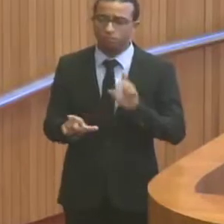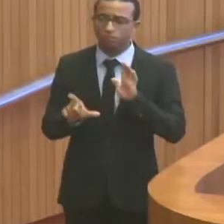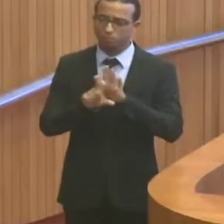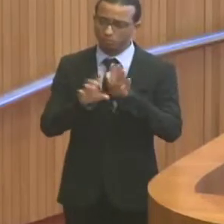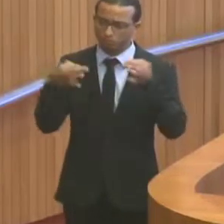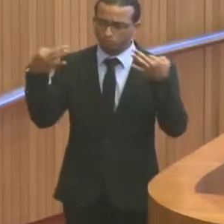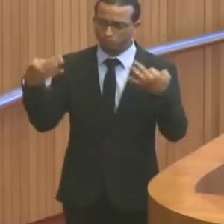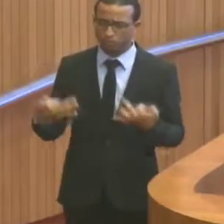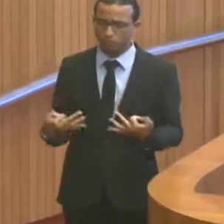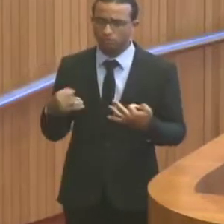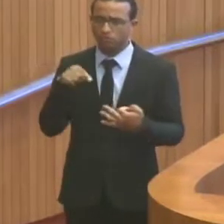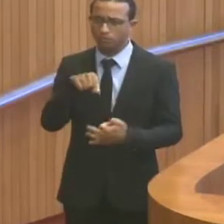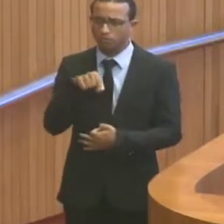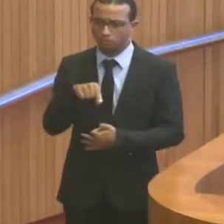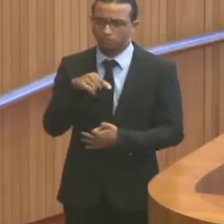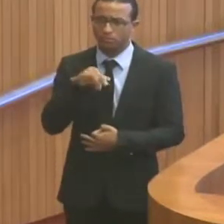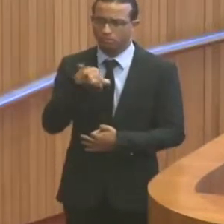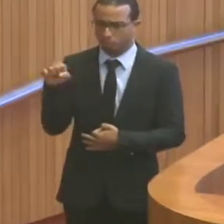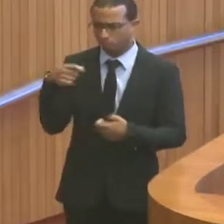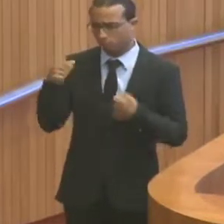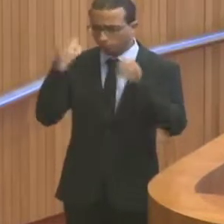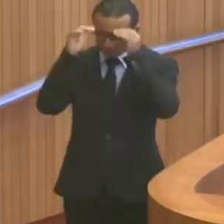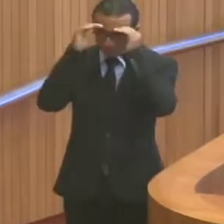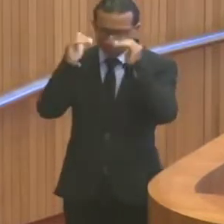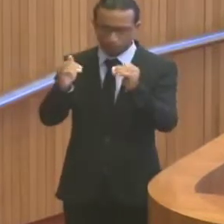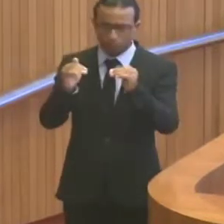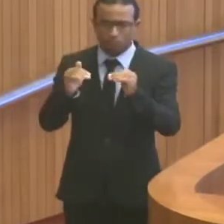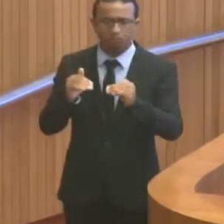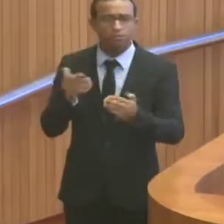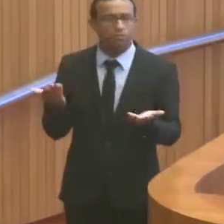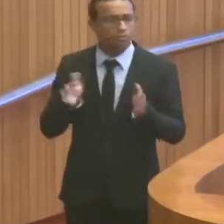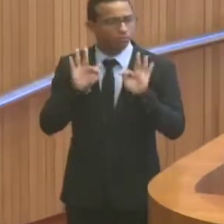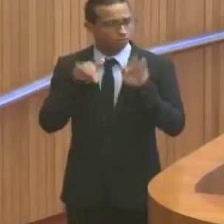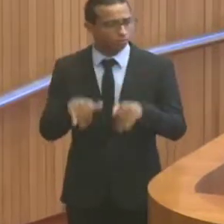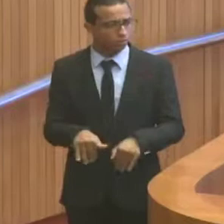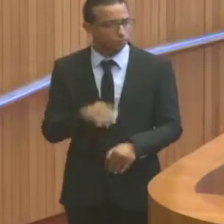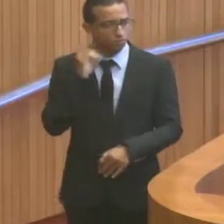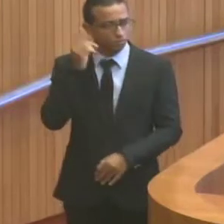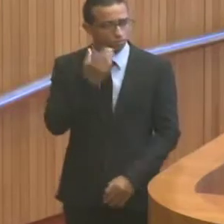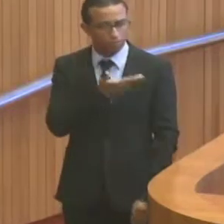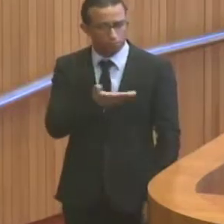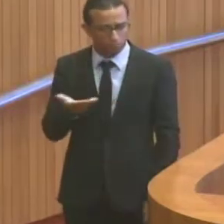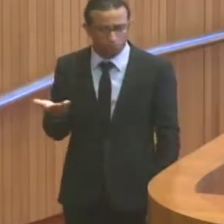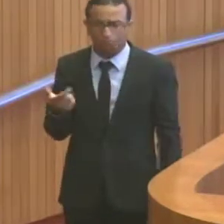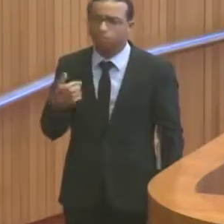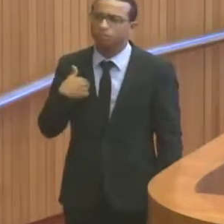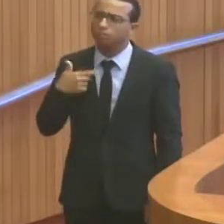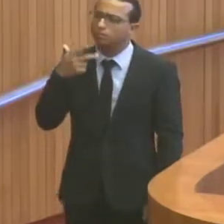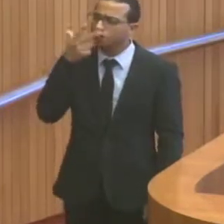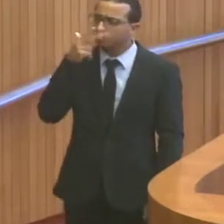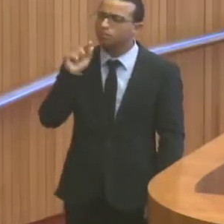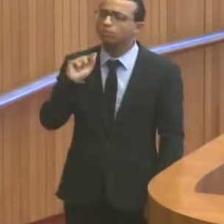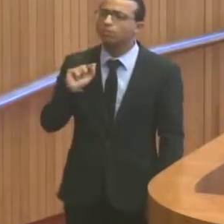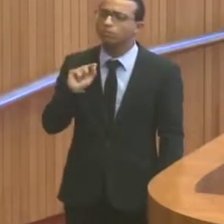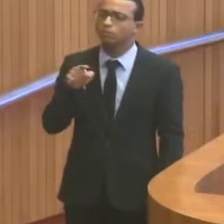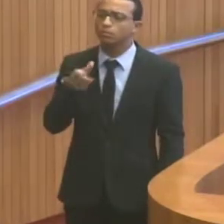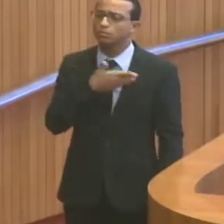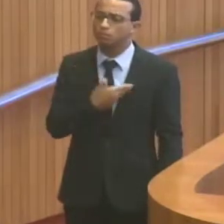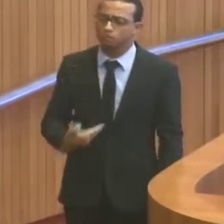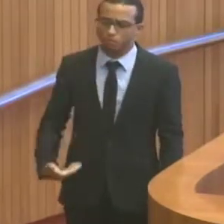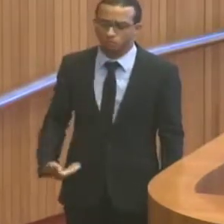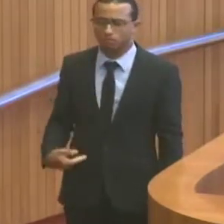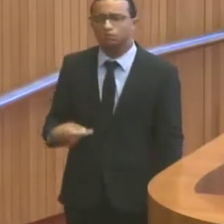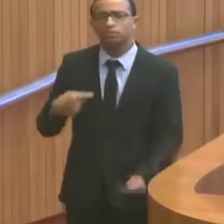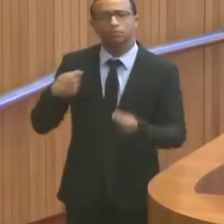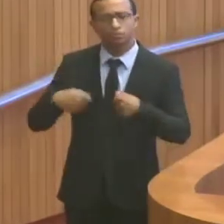nele. E é isso que precisa ser cumprido. E, para encerrar, deputados, eu acho que o governo precisa de